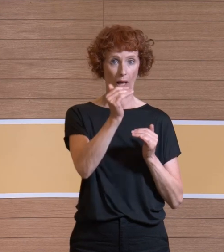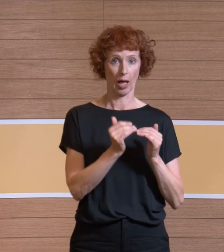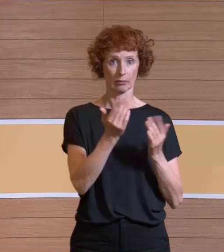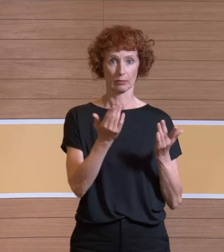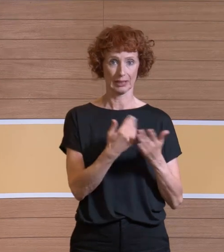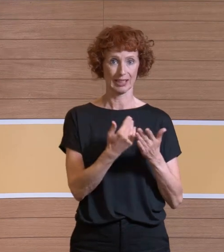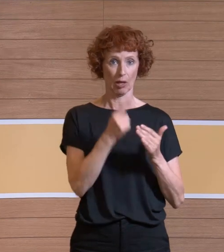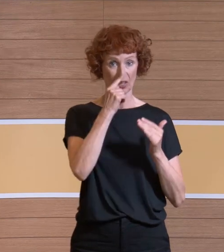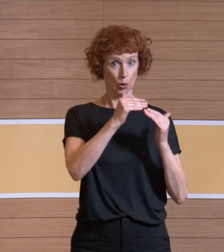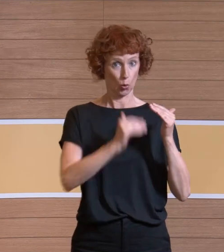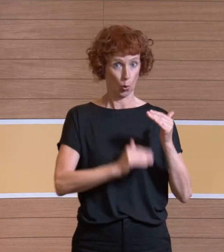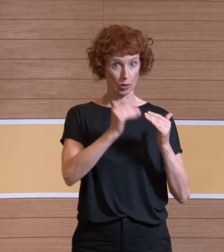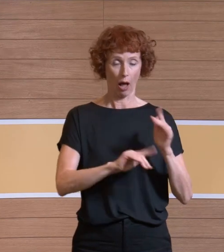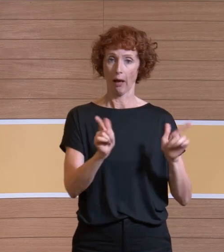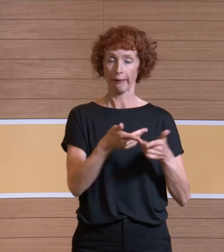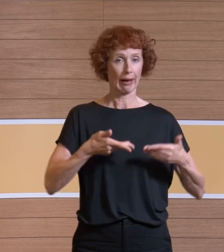turbulenzarmes System mehr.